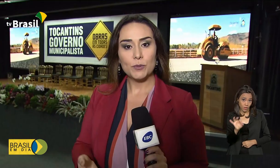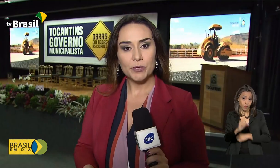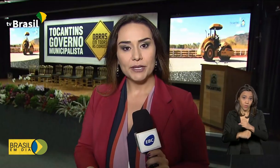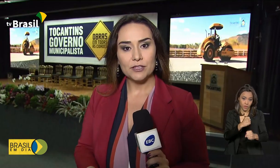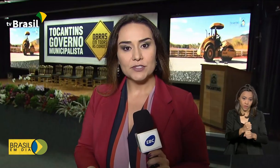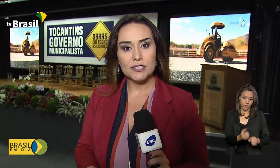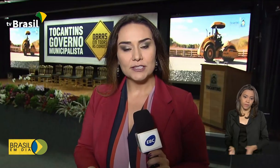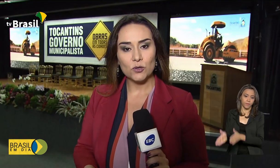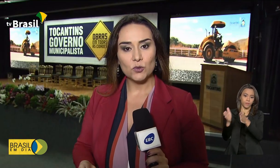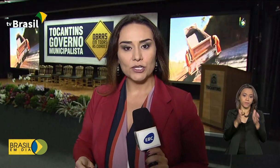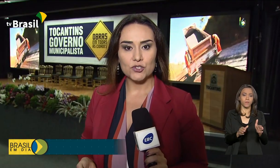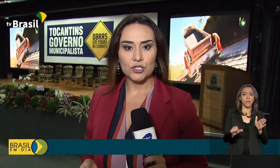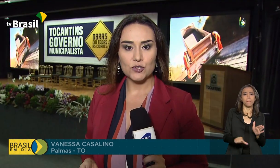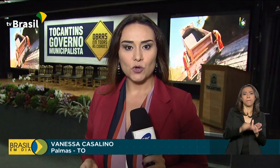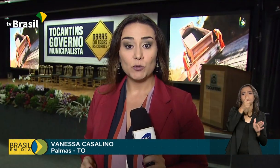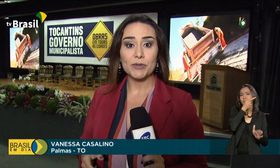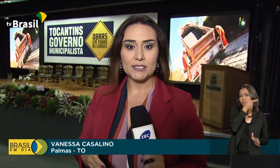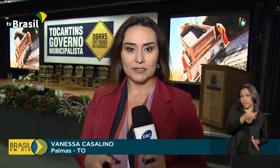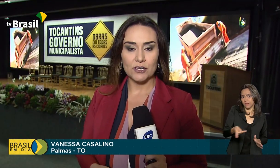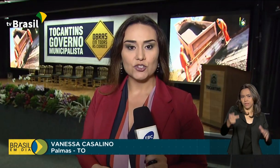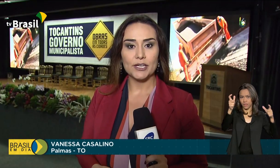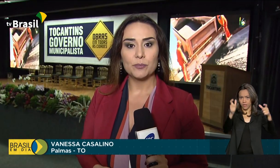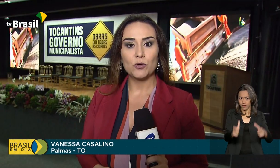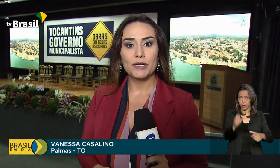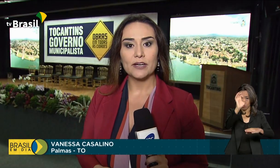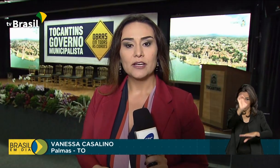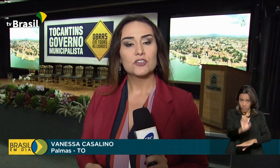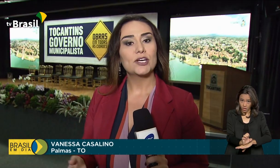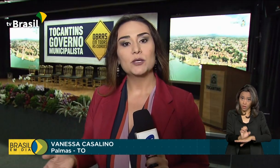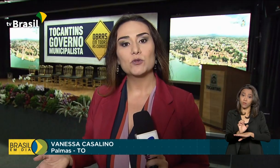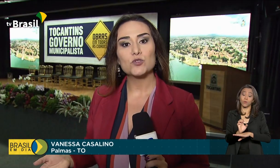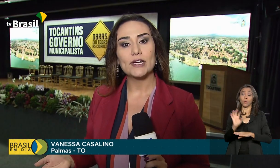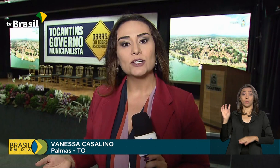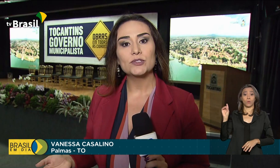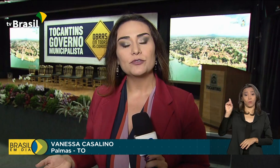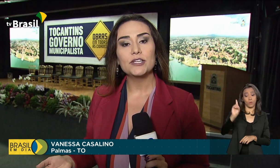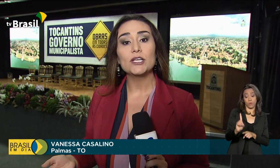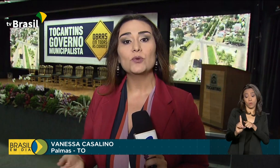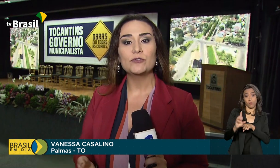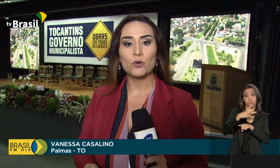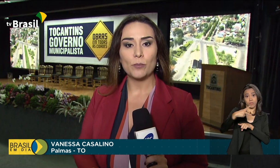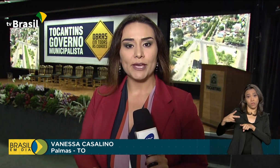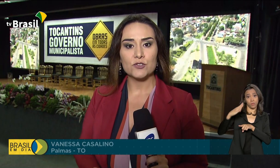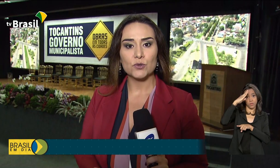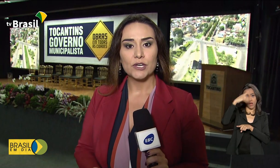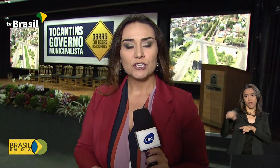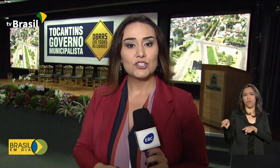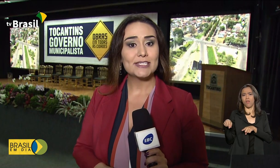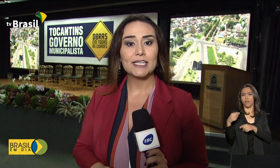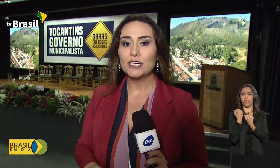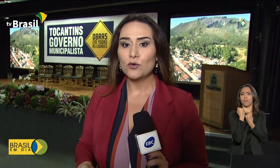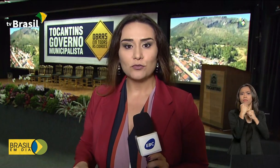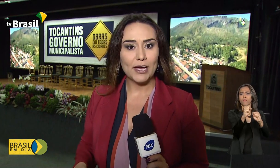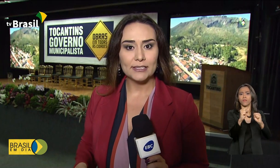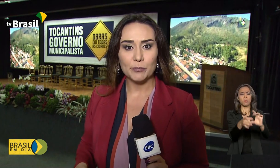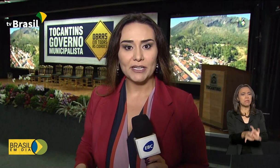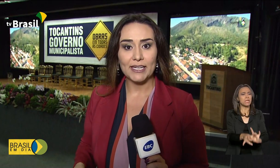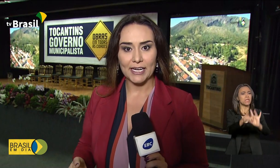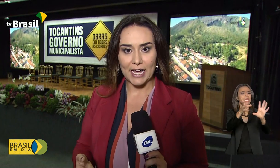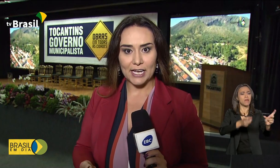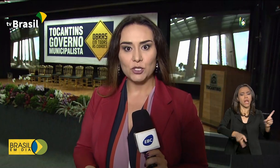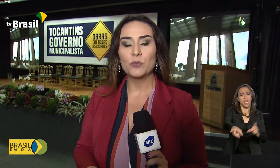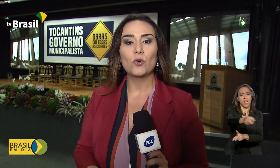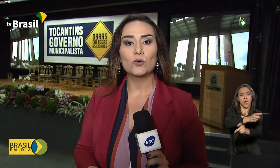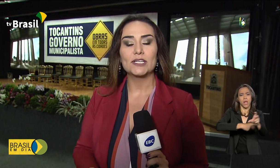Em sua primeira visita ao Tocantins como presidente da República, Jair Bolsonaro defendeu o livre comércio. Disse que não vai